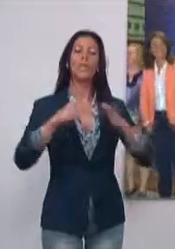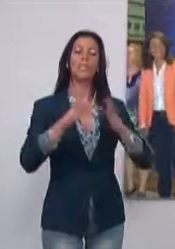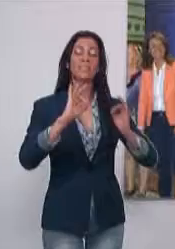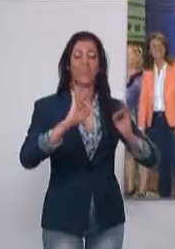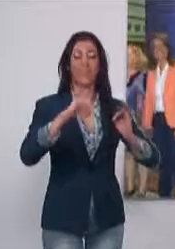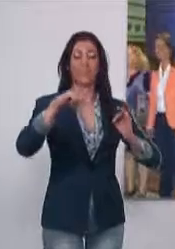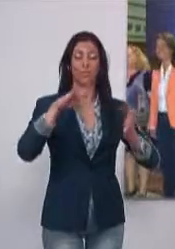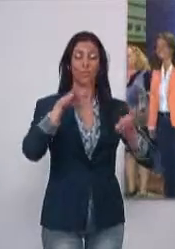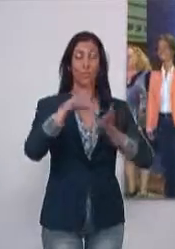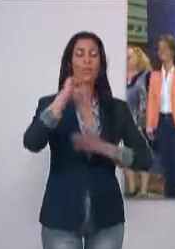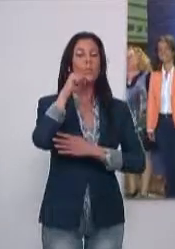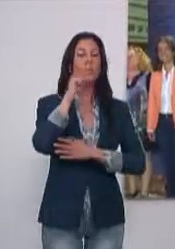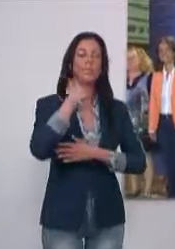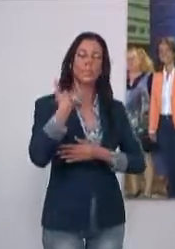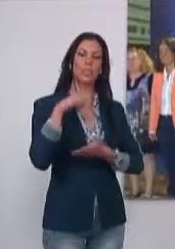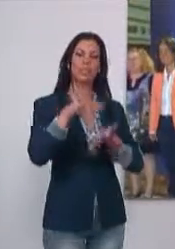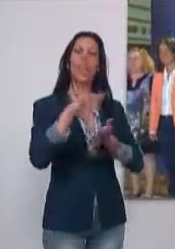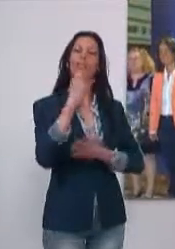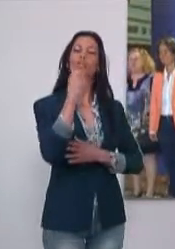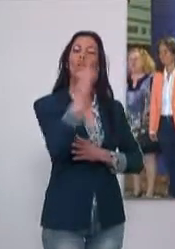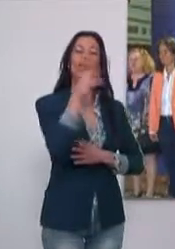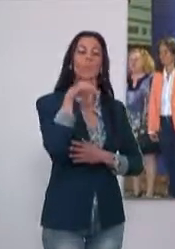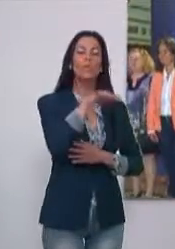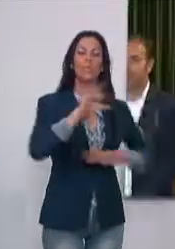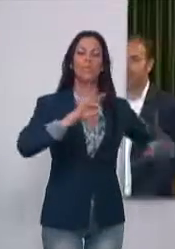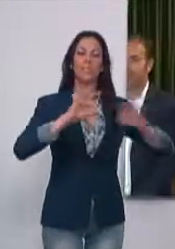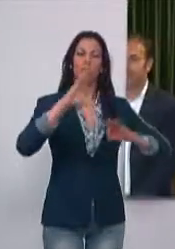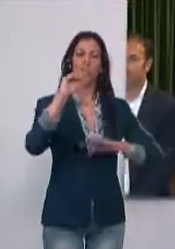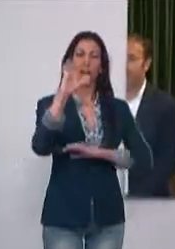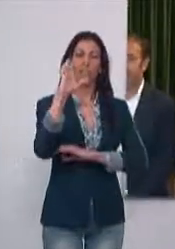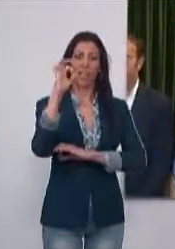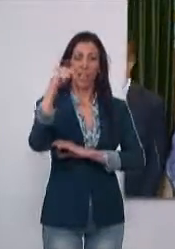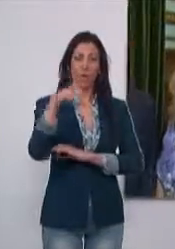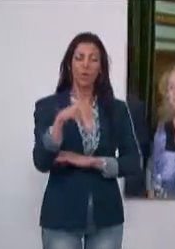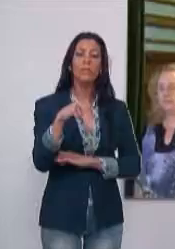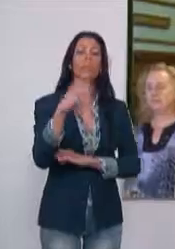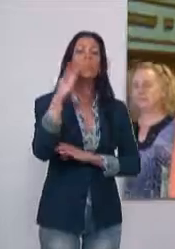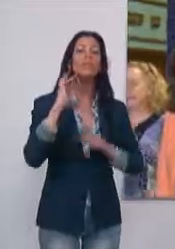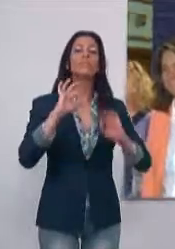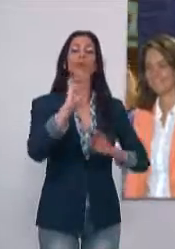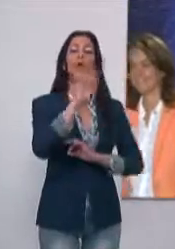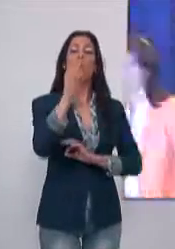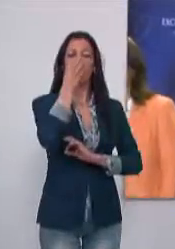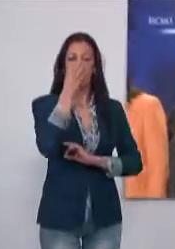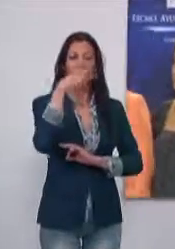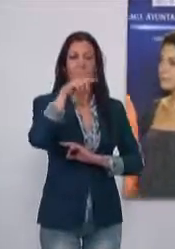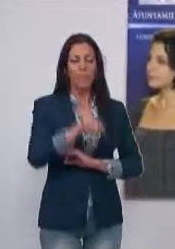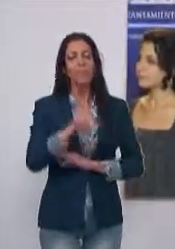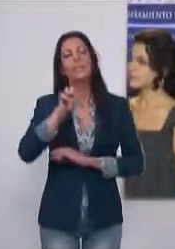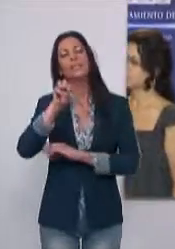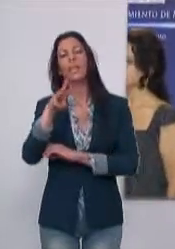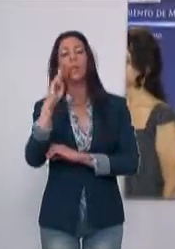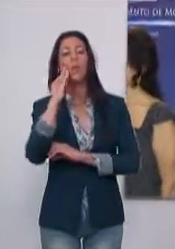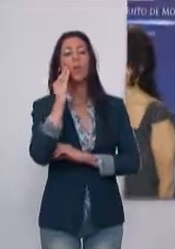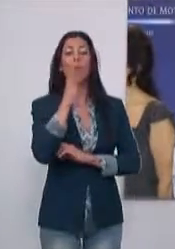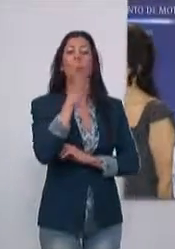La joven orquesta Ciudad de Motril va a dar dos conciertos en el Teatro Calderón de la Barca de la localidad motrileña el día 11